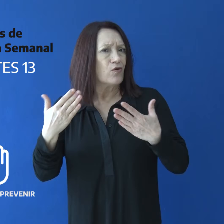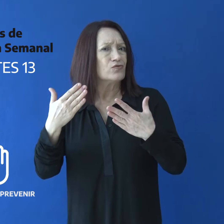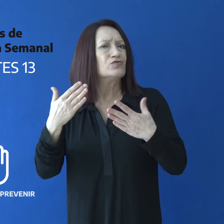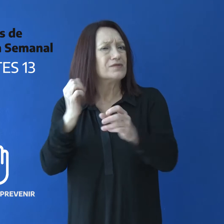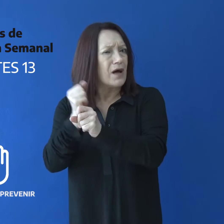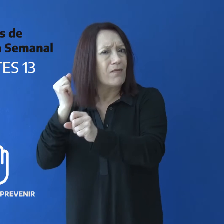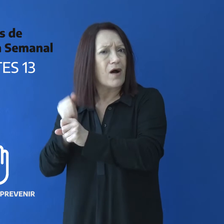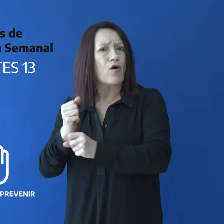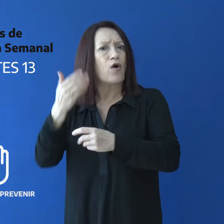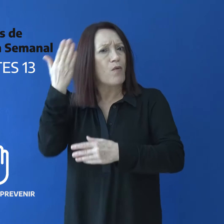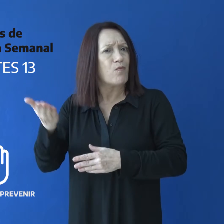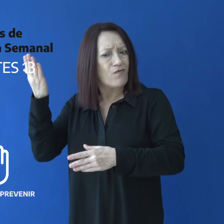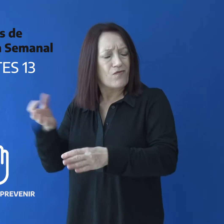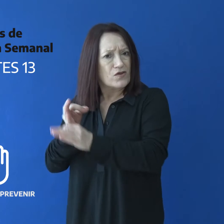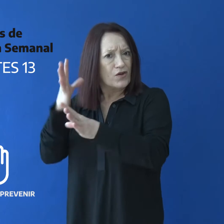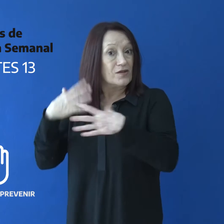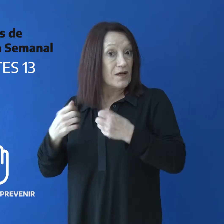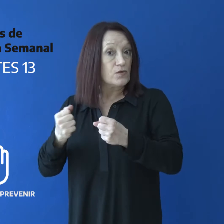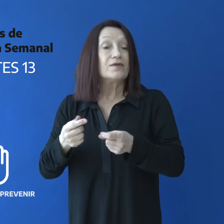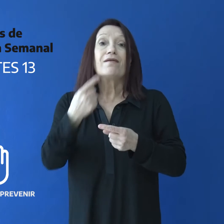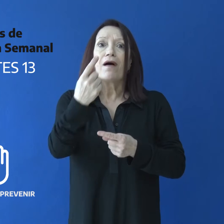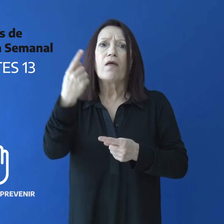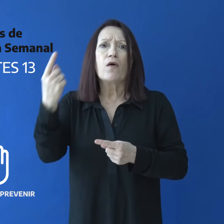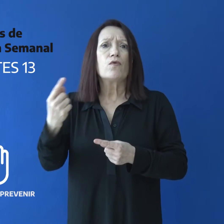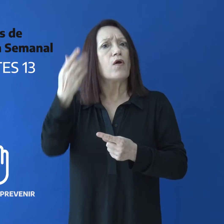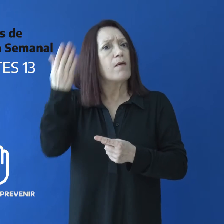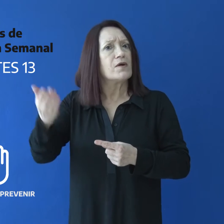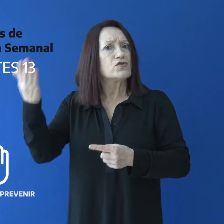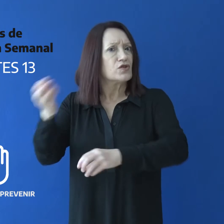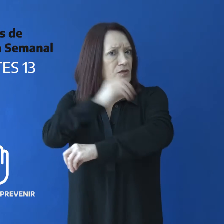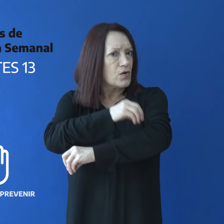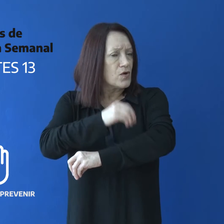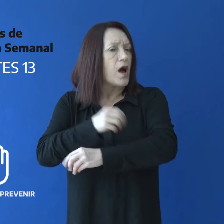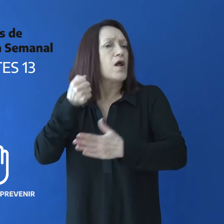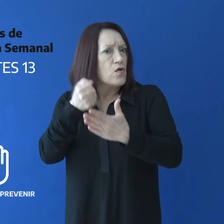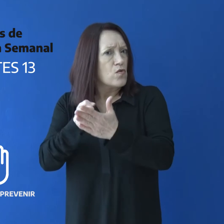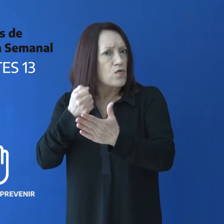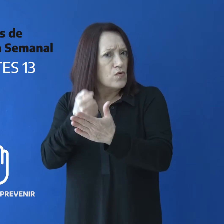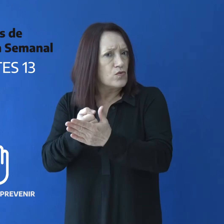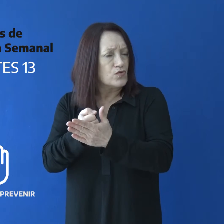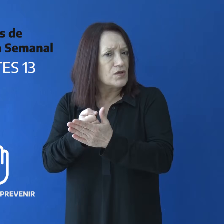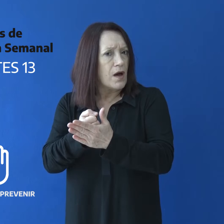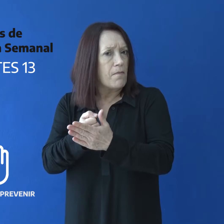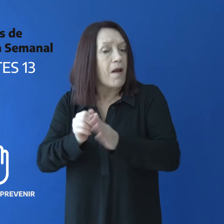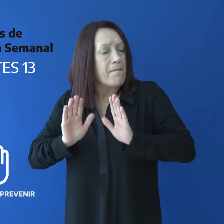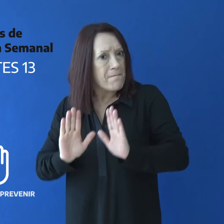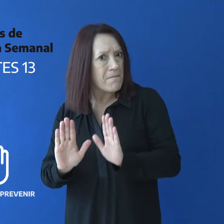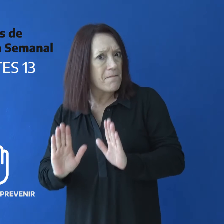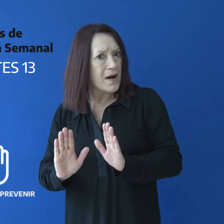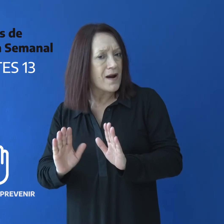y trabajadoras de la salud y de cada uno de los santacruceños y santacruceñas que pone el cuerpo para frenar con los